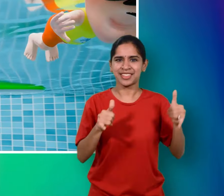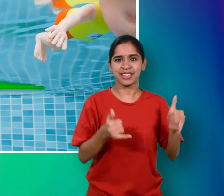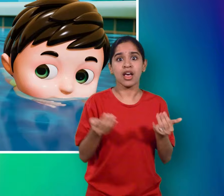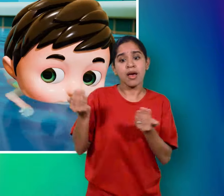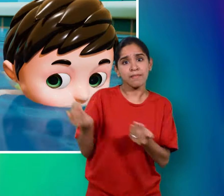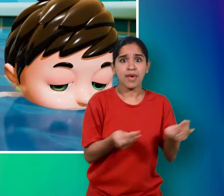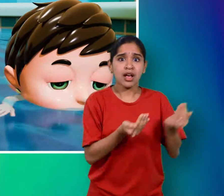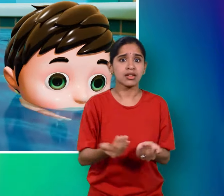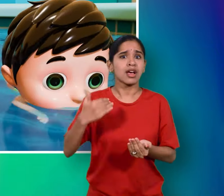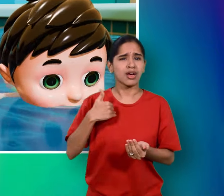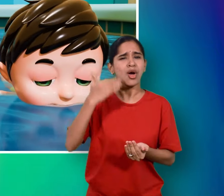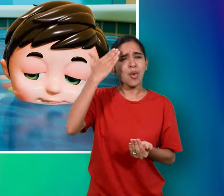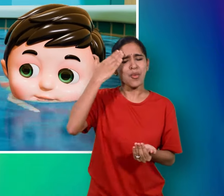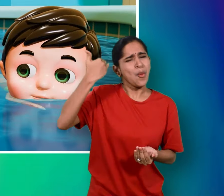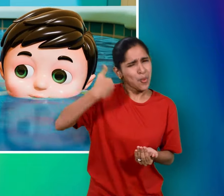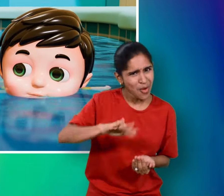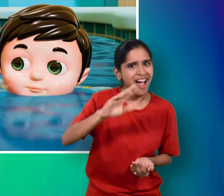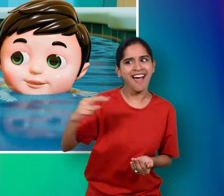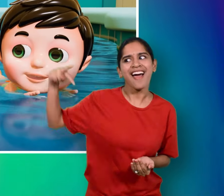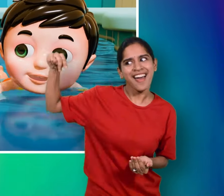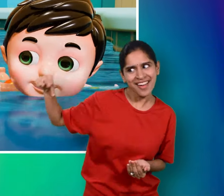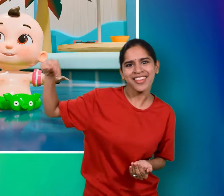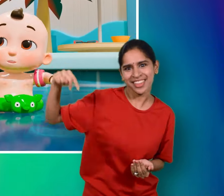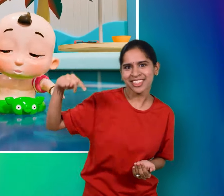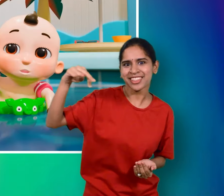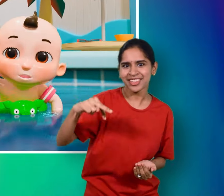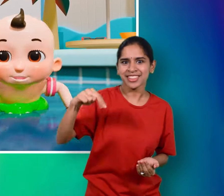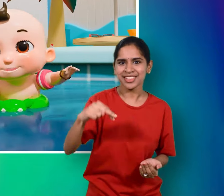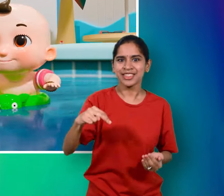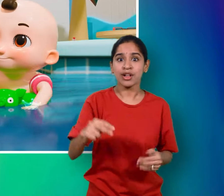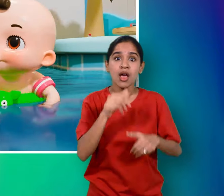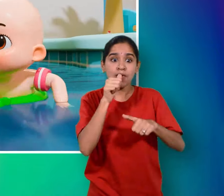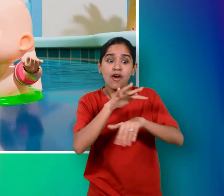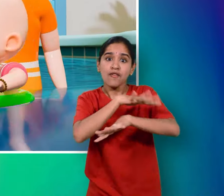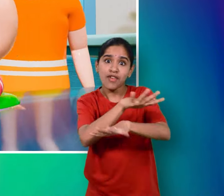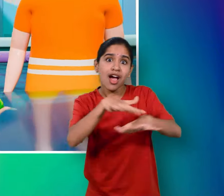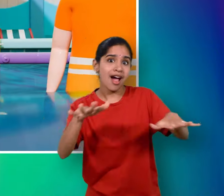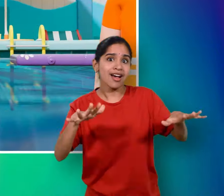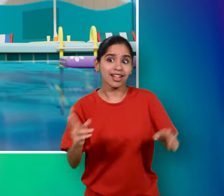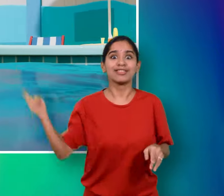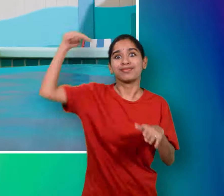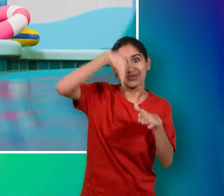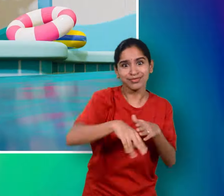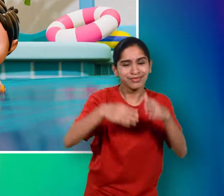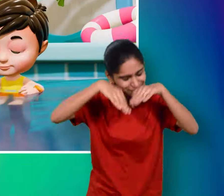बेबी मेरा बेबी मेरा आएगा पानी में फिर पानी में फिर